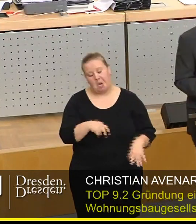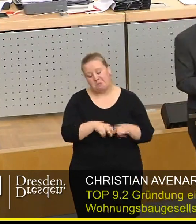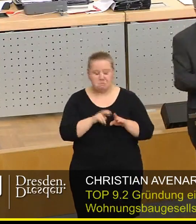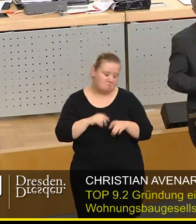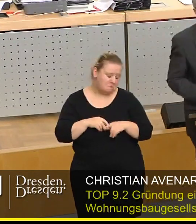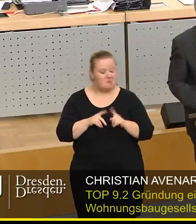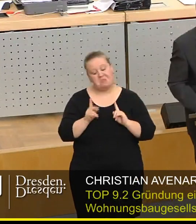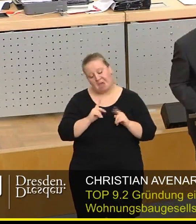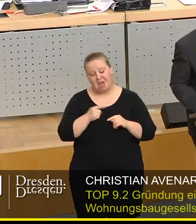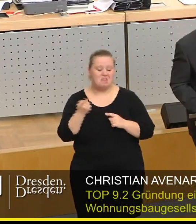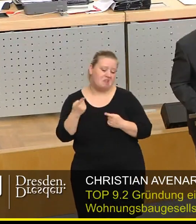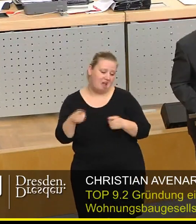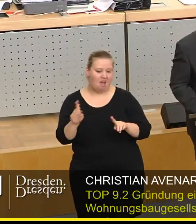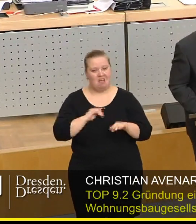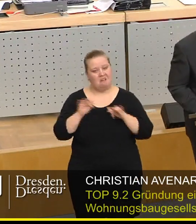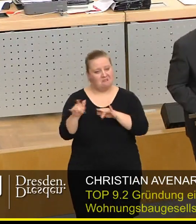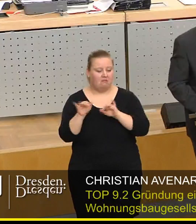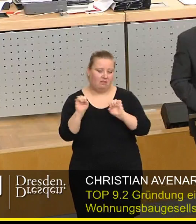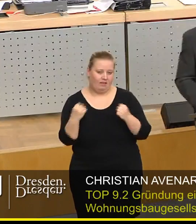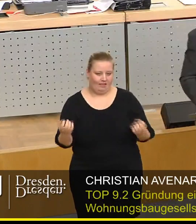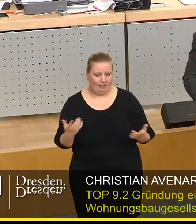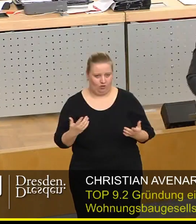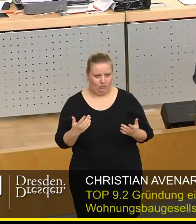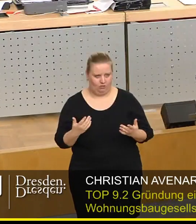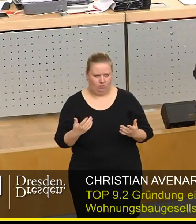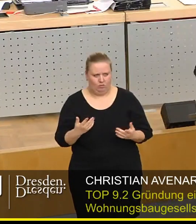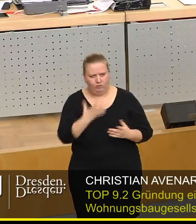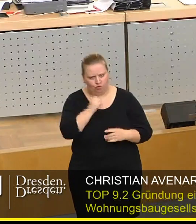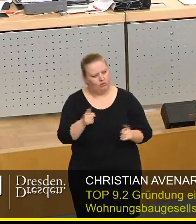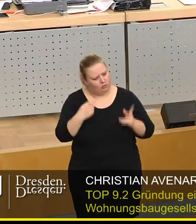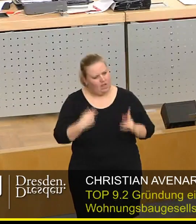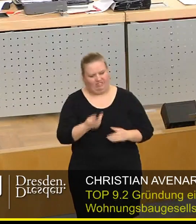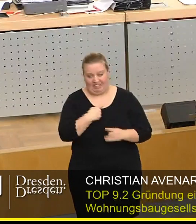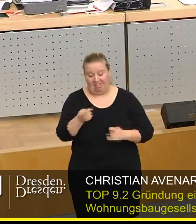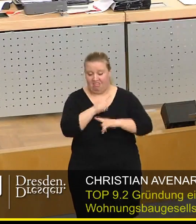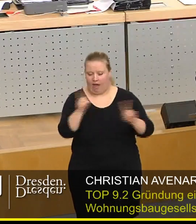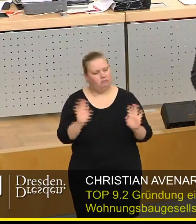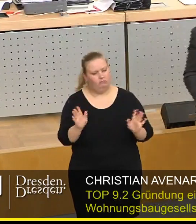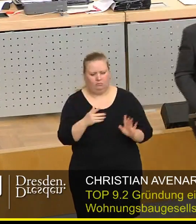und sagen, wir haben die anderen jetzt nicht von unserer Rechtsform überzeugen können. Deswegen sagen wir ganz nein.